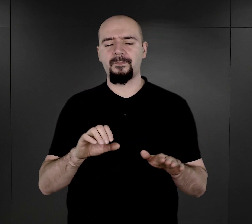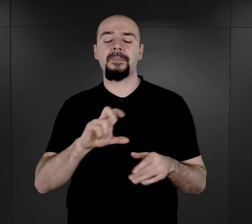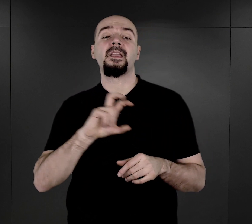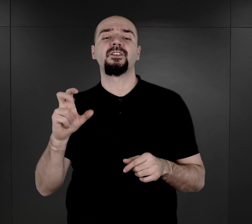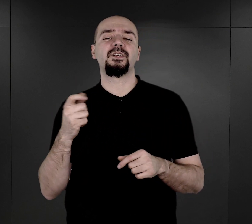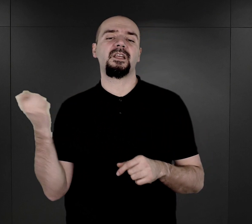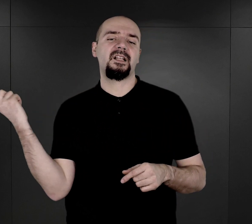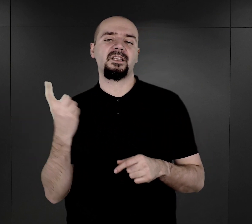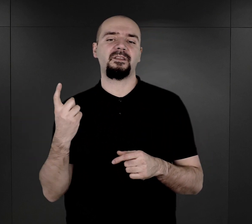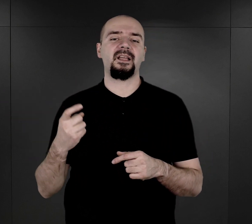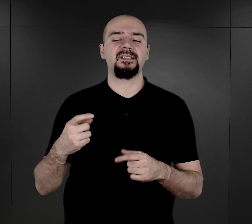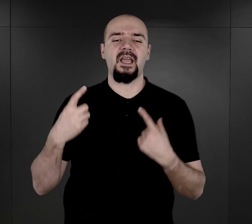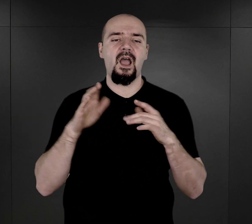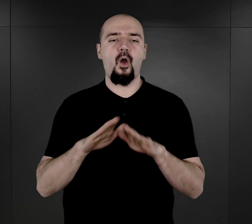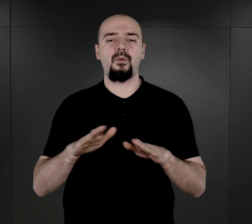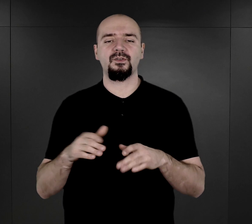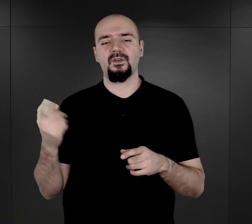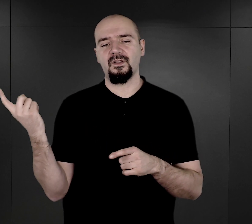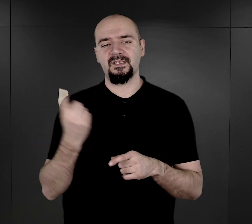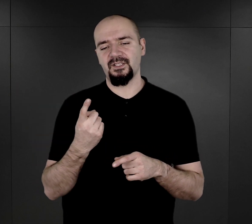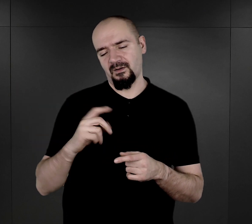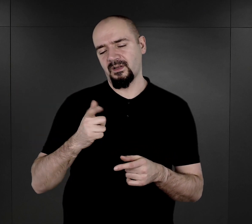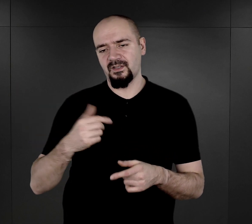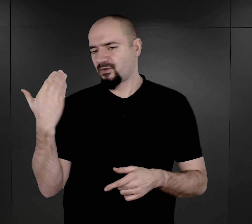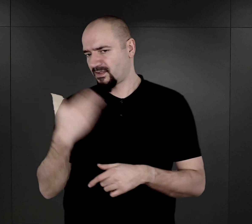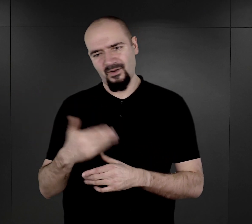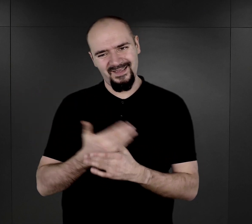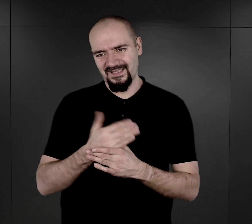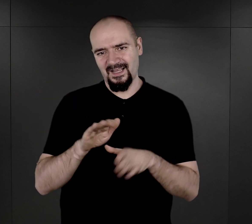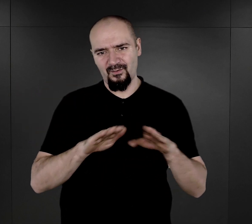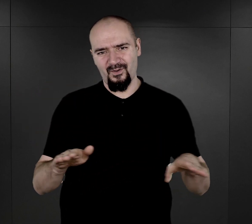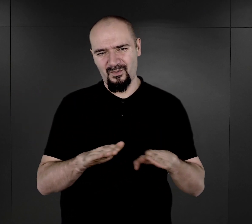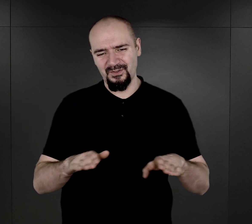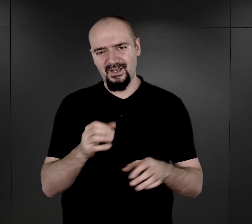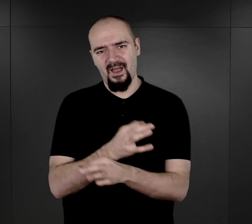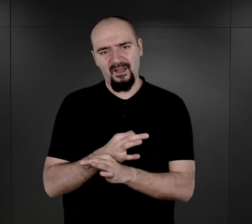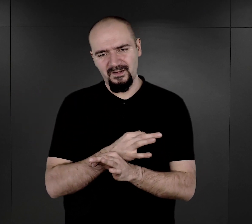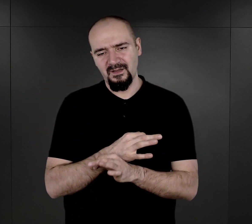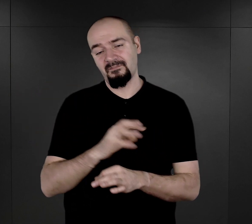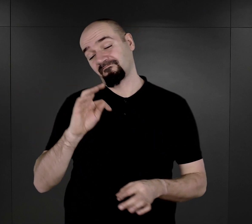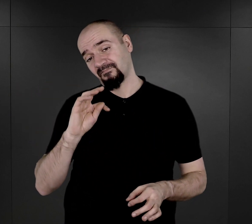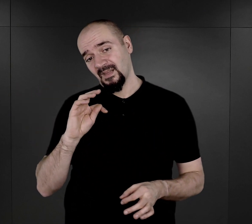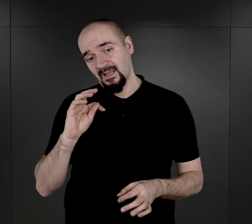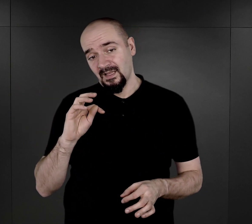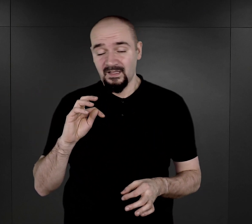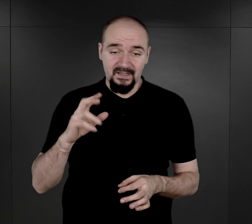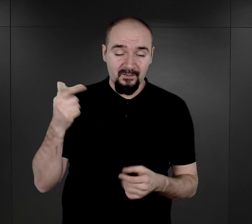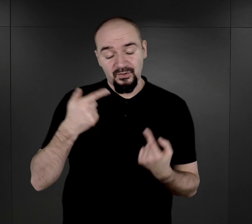Romów i Sint już w Auschwitz nie było? Tak można by przypuszczać, skoro nie ma już transportów, skoro likwiduje się